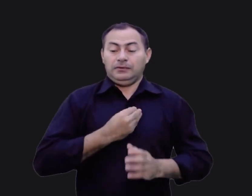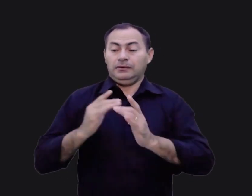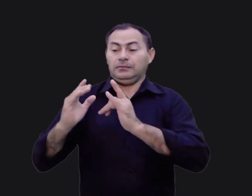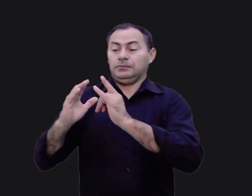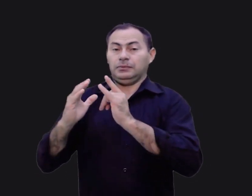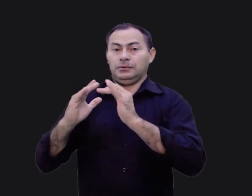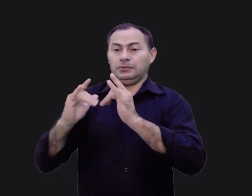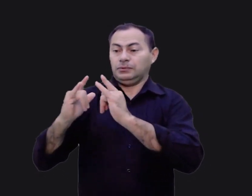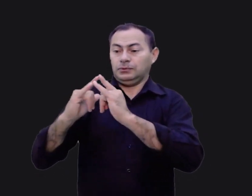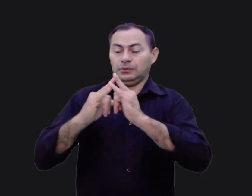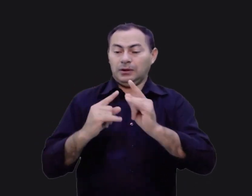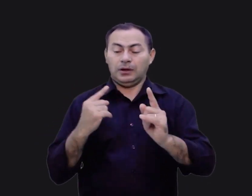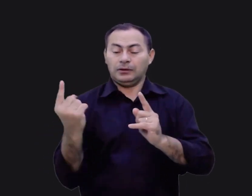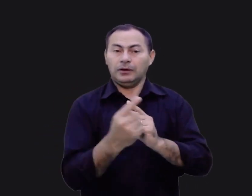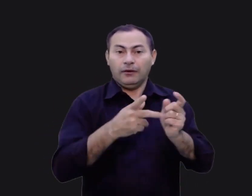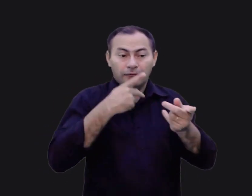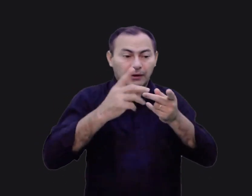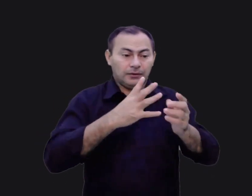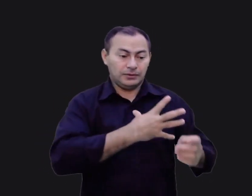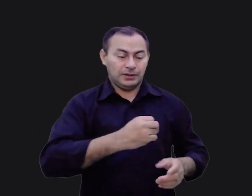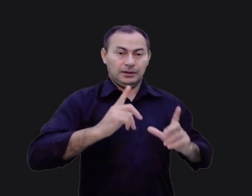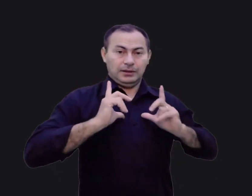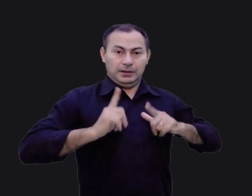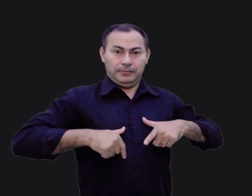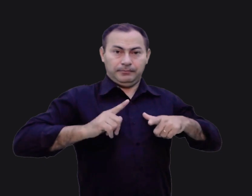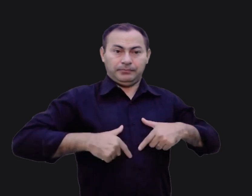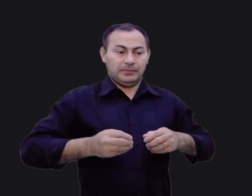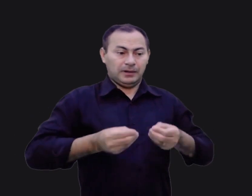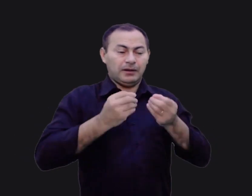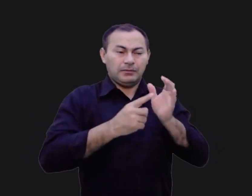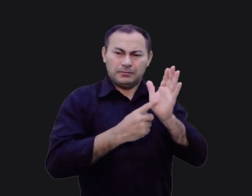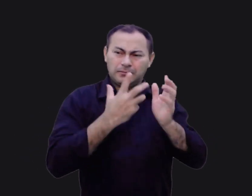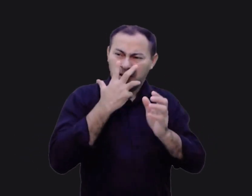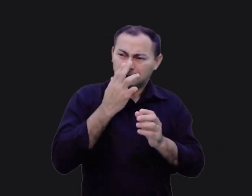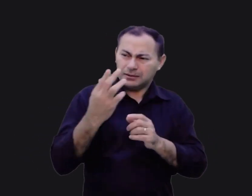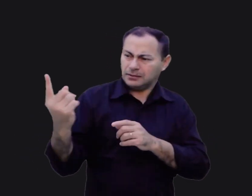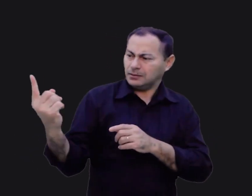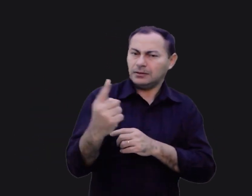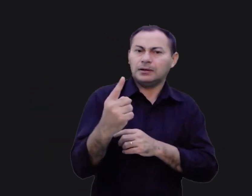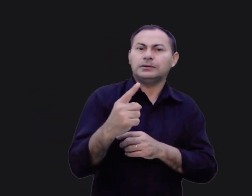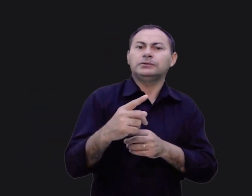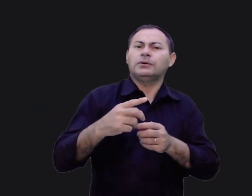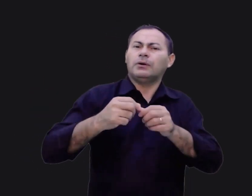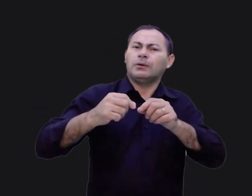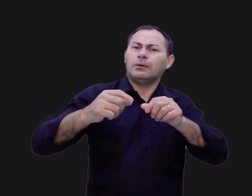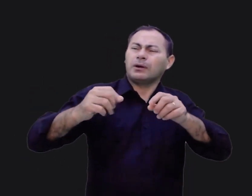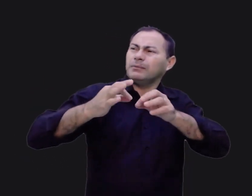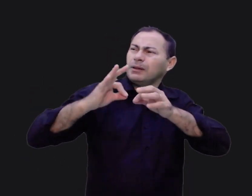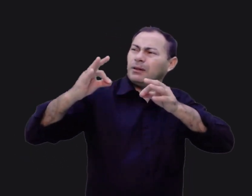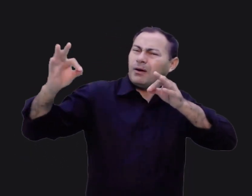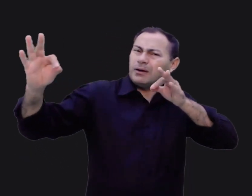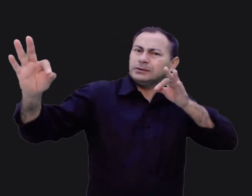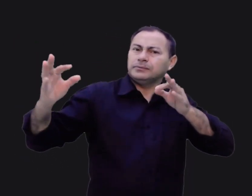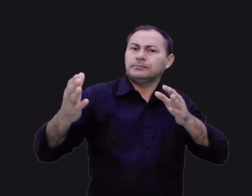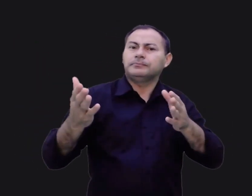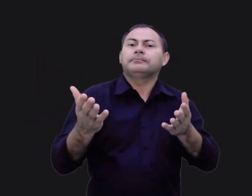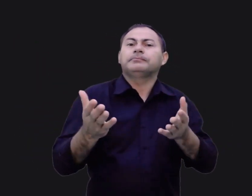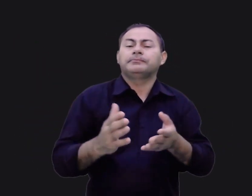moravam nos arredores, mas quando foram falar com os filhos de Israel, deram a impressão que vinham de uma terra muito distante.